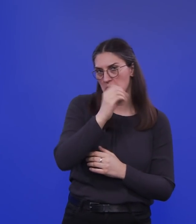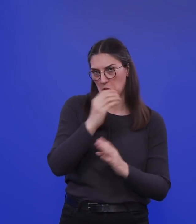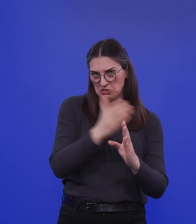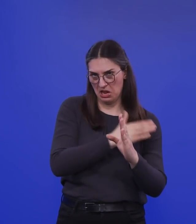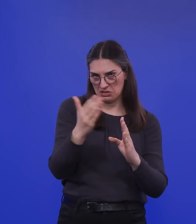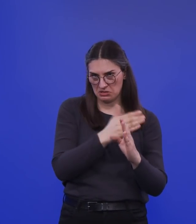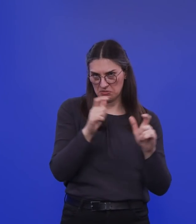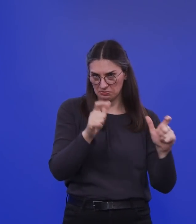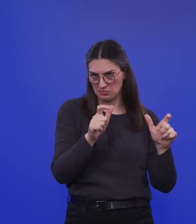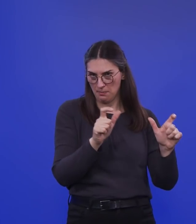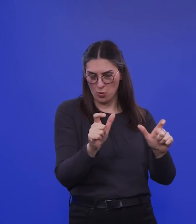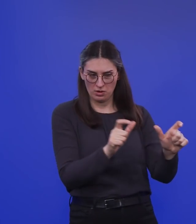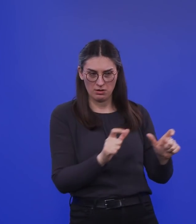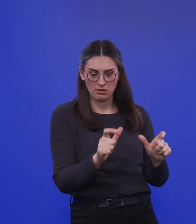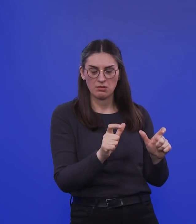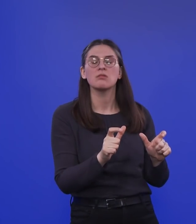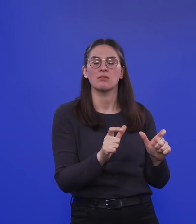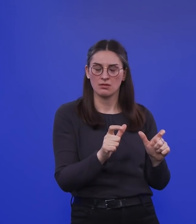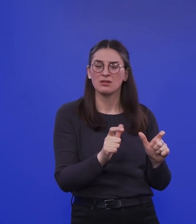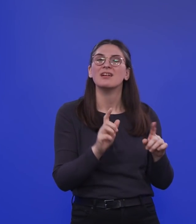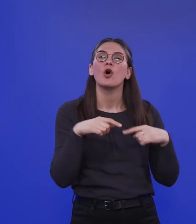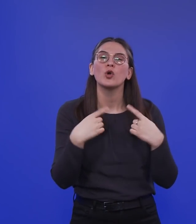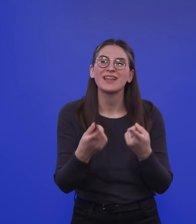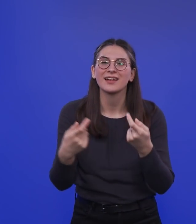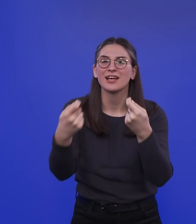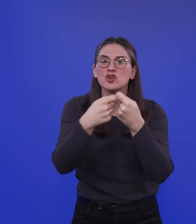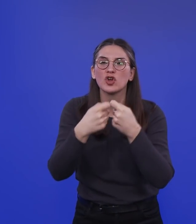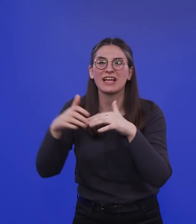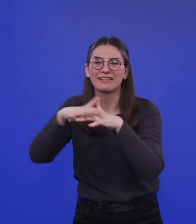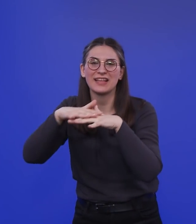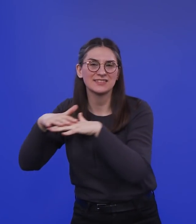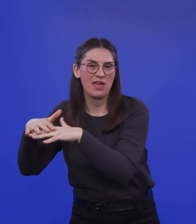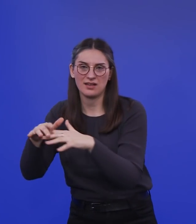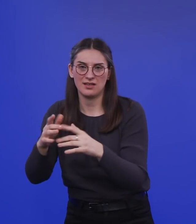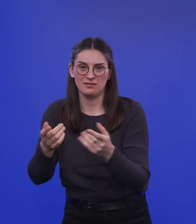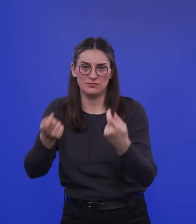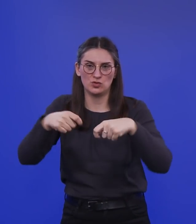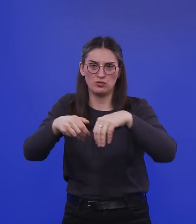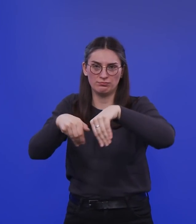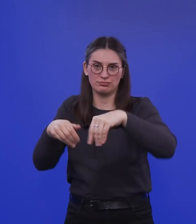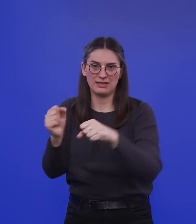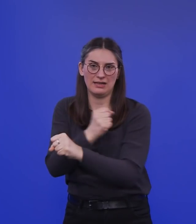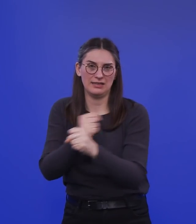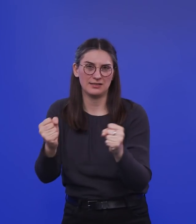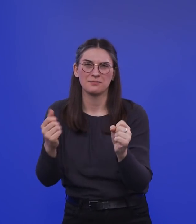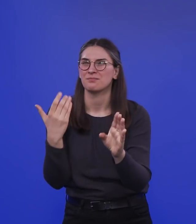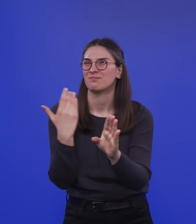und dann sich Kontaktnetzwerke nicht mehr schließen konnten. Und dieser scheinbare Rückgang der